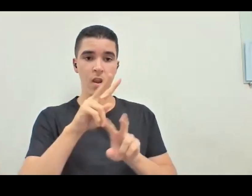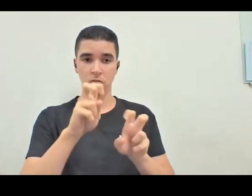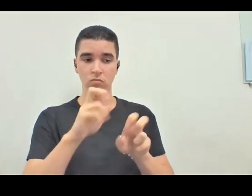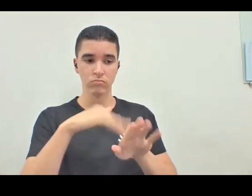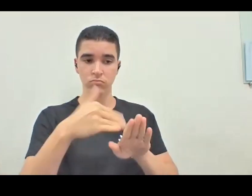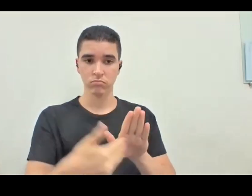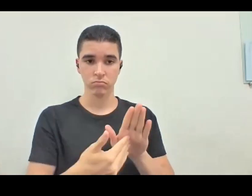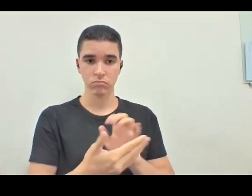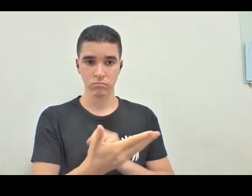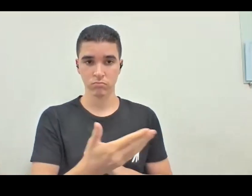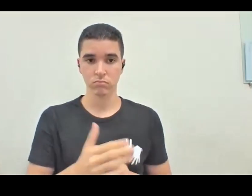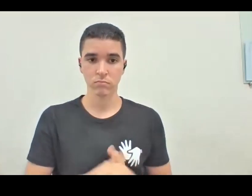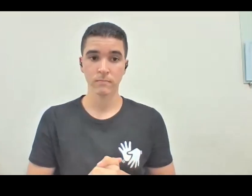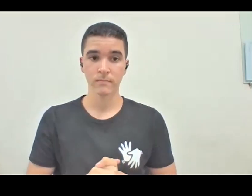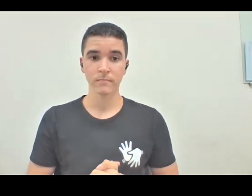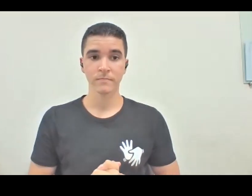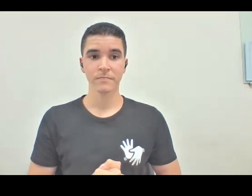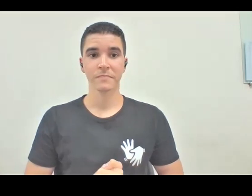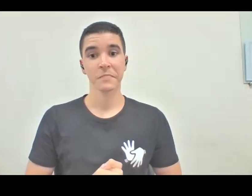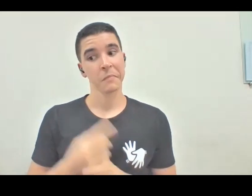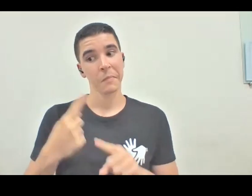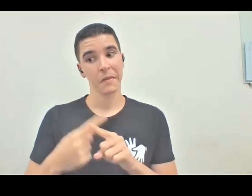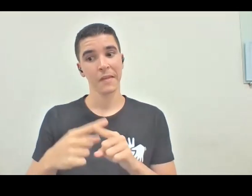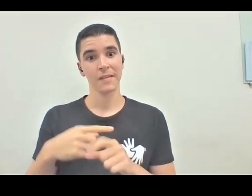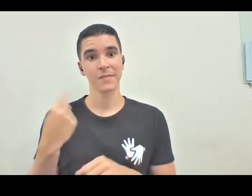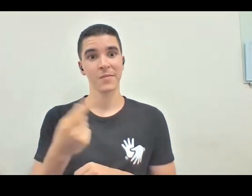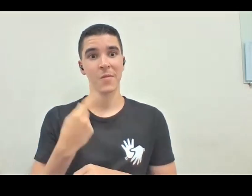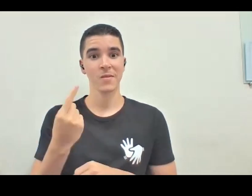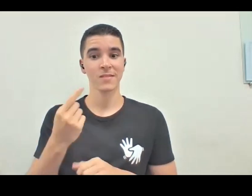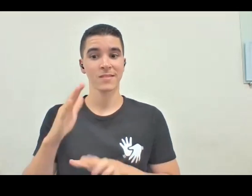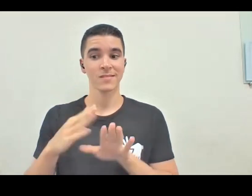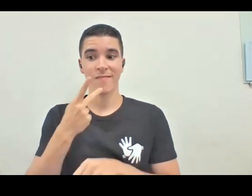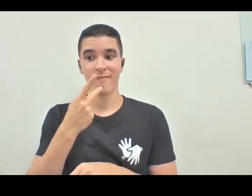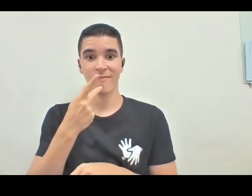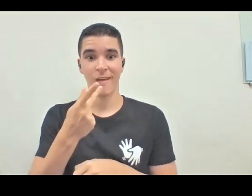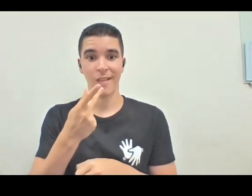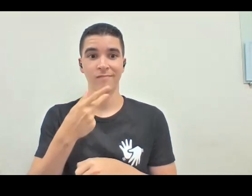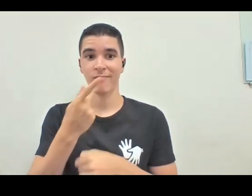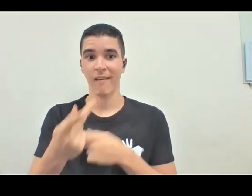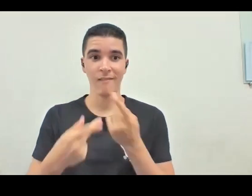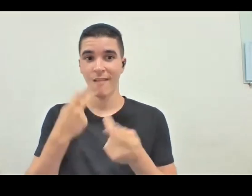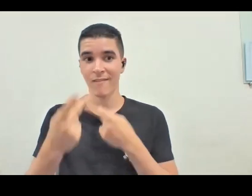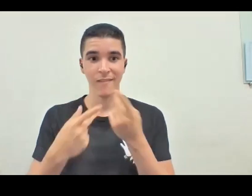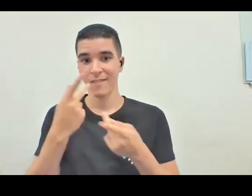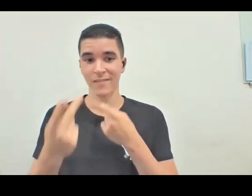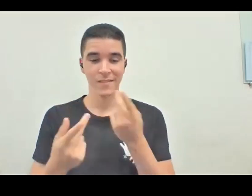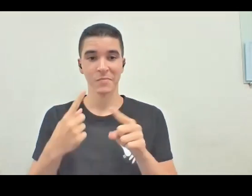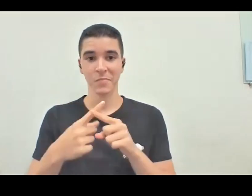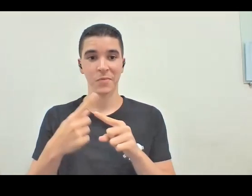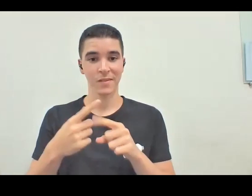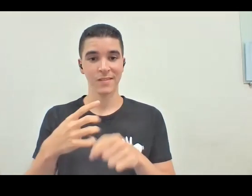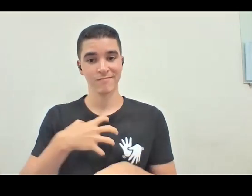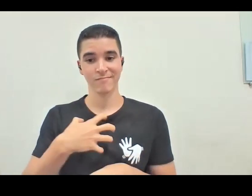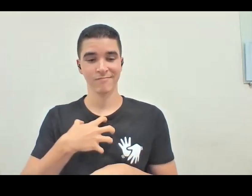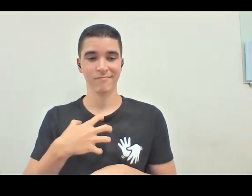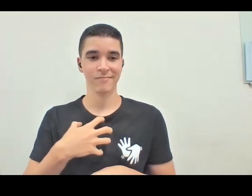que se deixar, a gente vai conversando e a conversa esquenta, sem precisar muita, muita lenha na fogueira. Então, é,